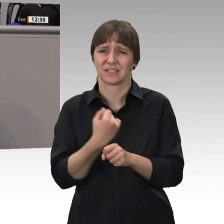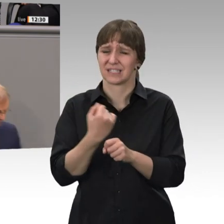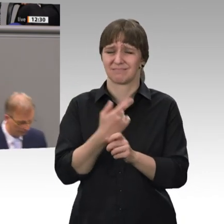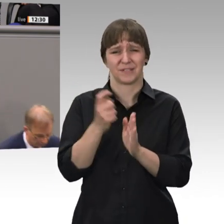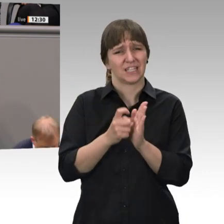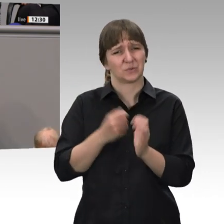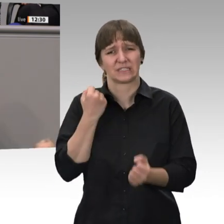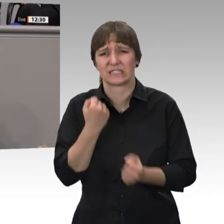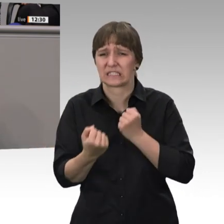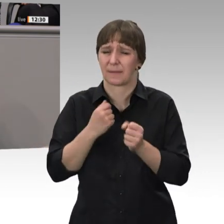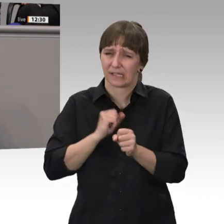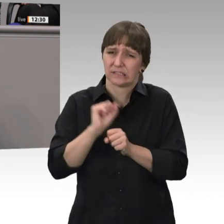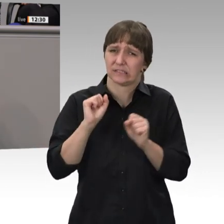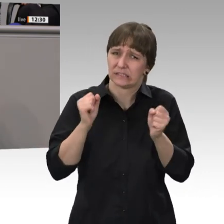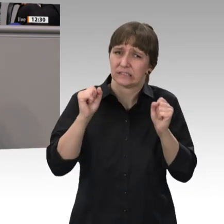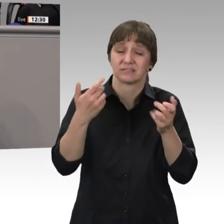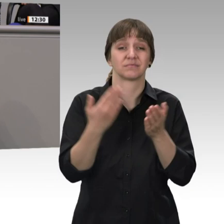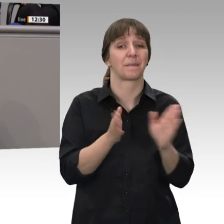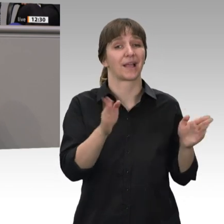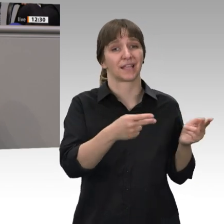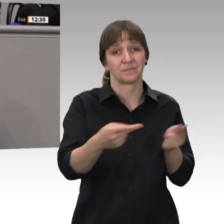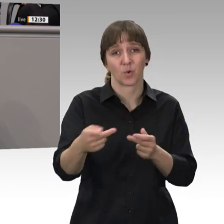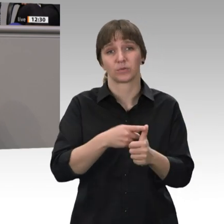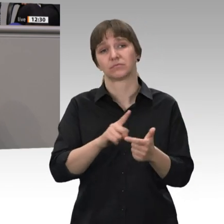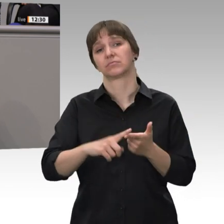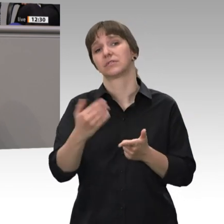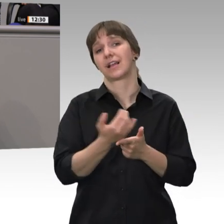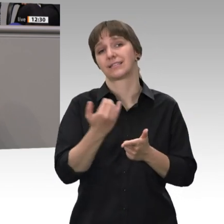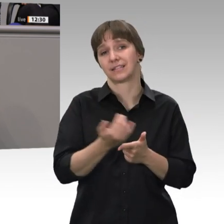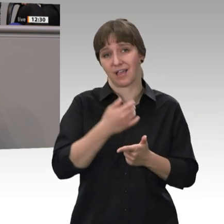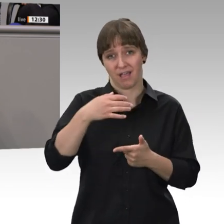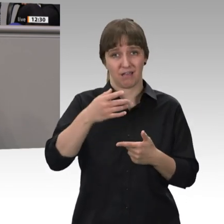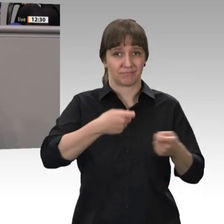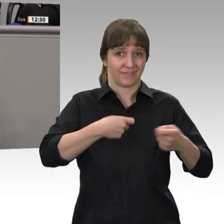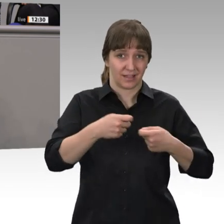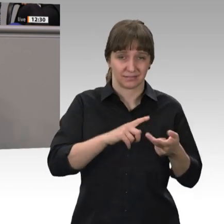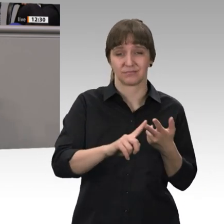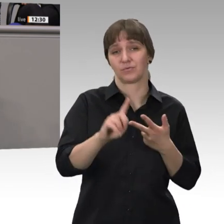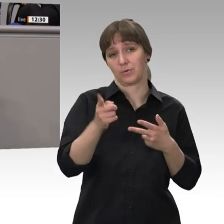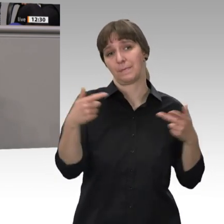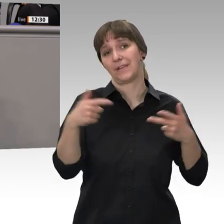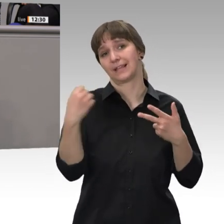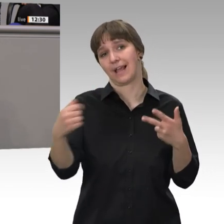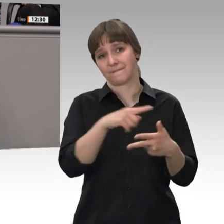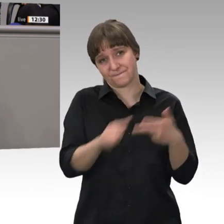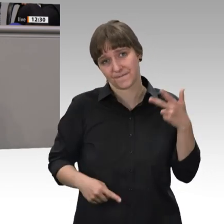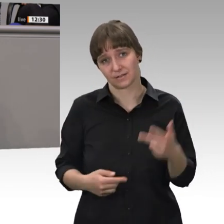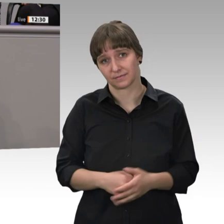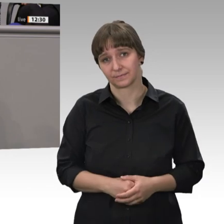Laufen halten, die Paketboten, die Kassiererinnen im Einzelhandel und die Pflegekräfte. Sie haben völlig zu Recht